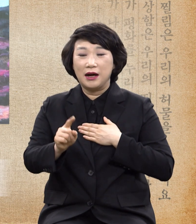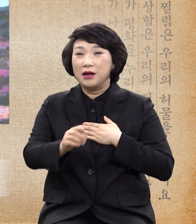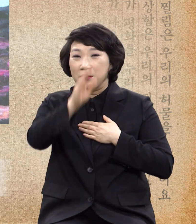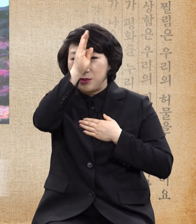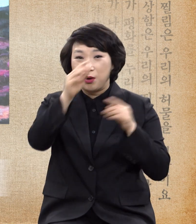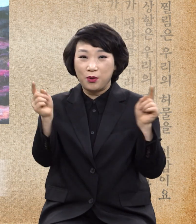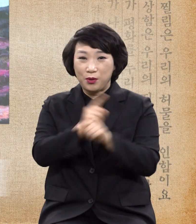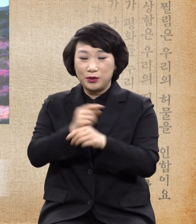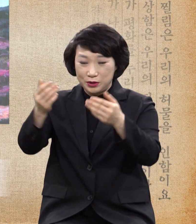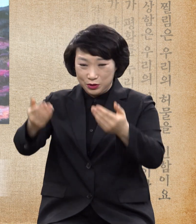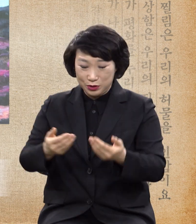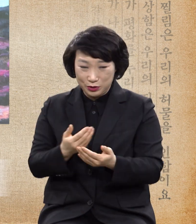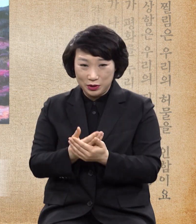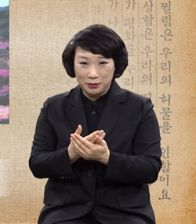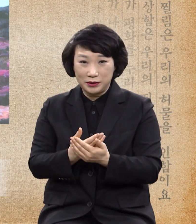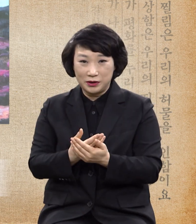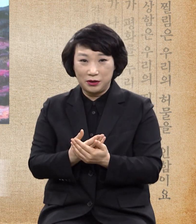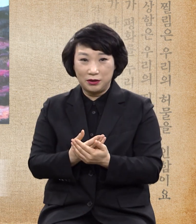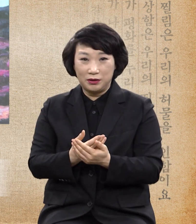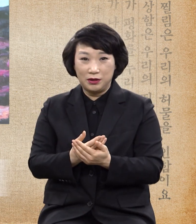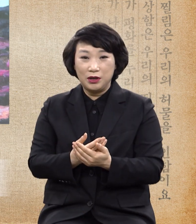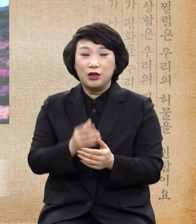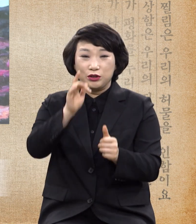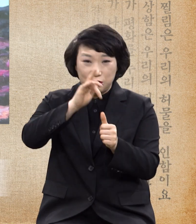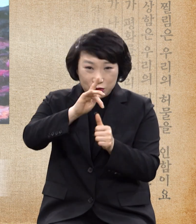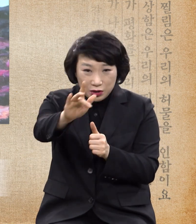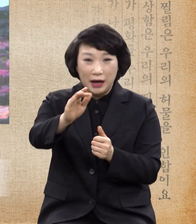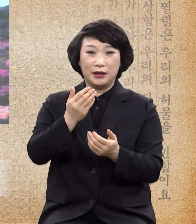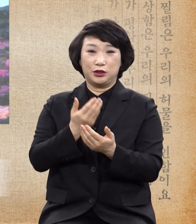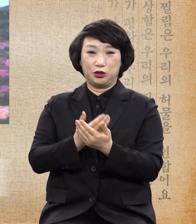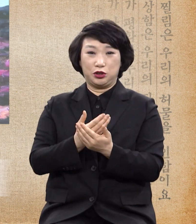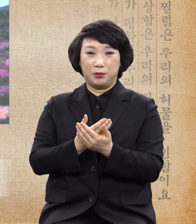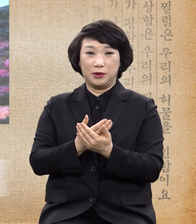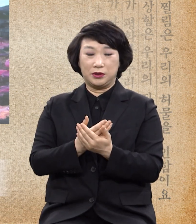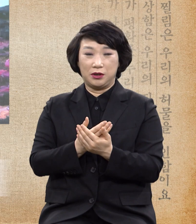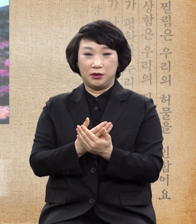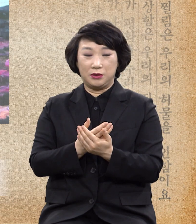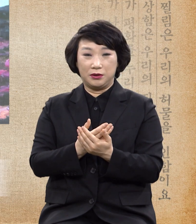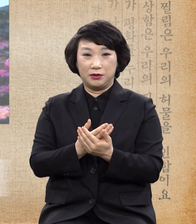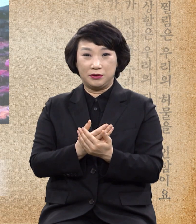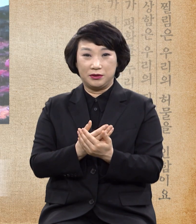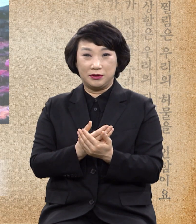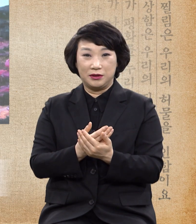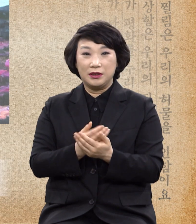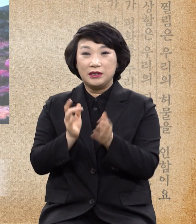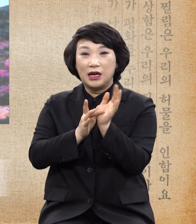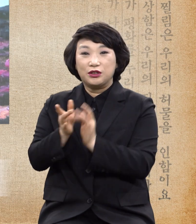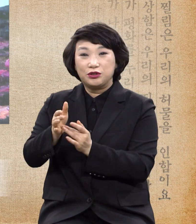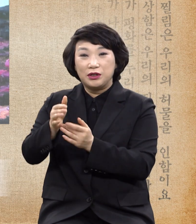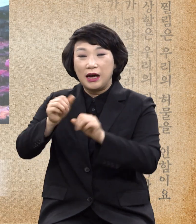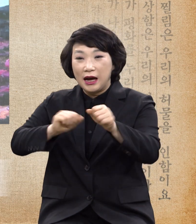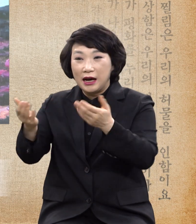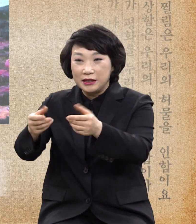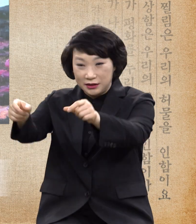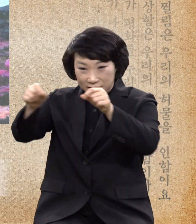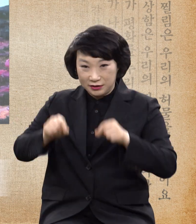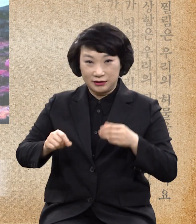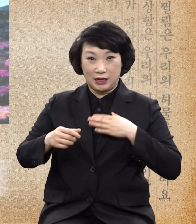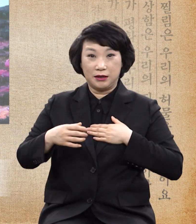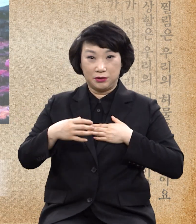고쳐주시옵소서 귀신을 쫓아내시옵소서 예수가 신을 나도 하옵소서